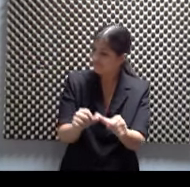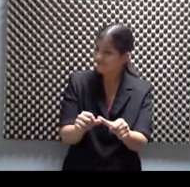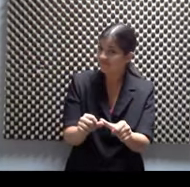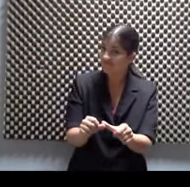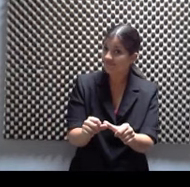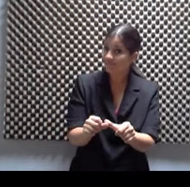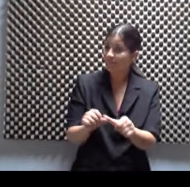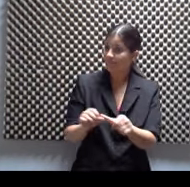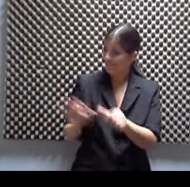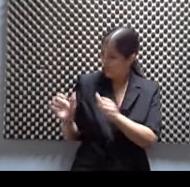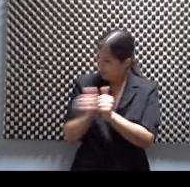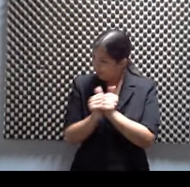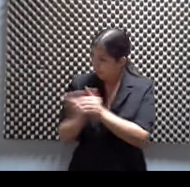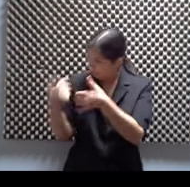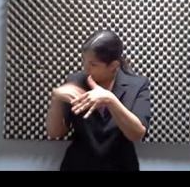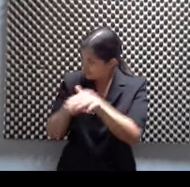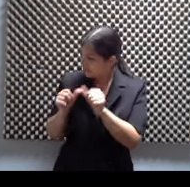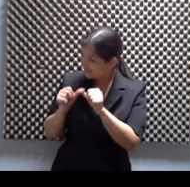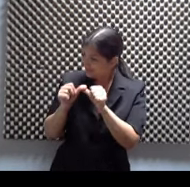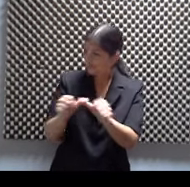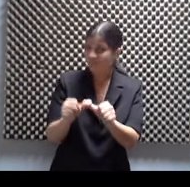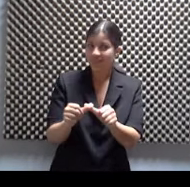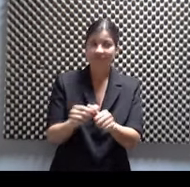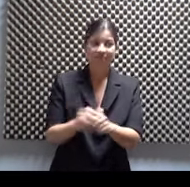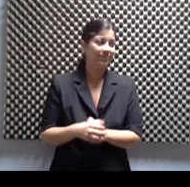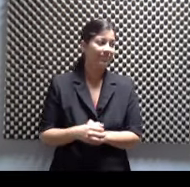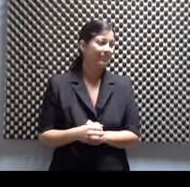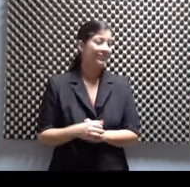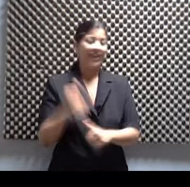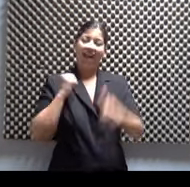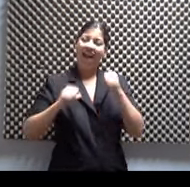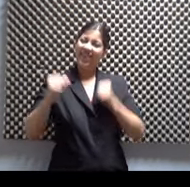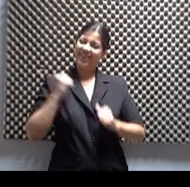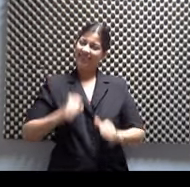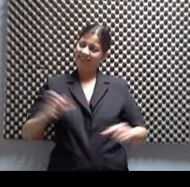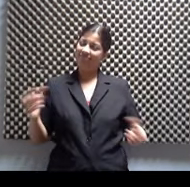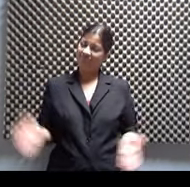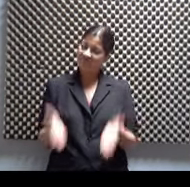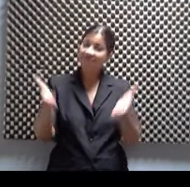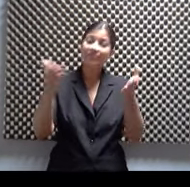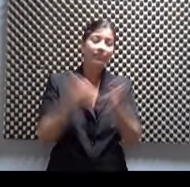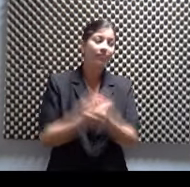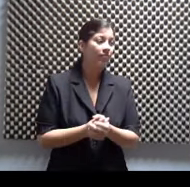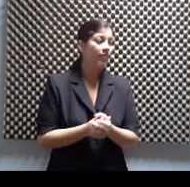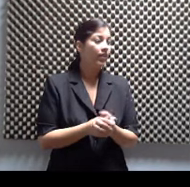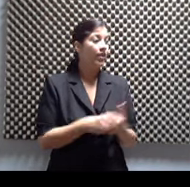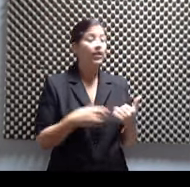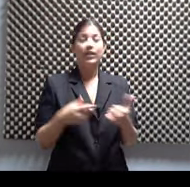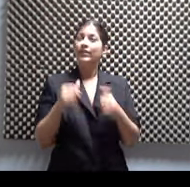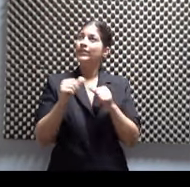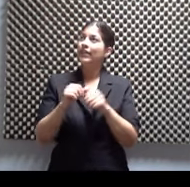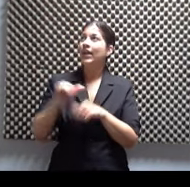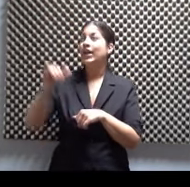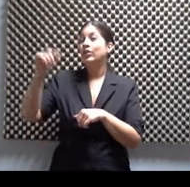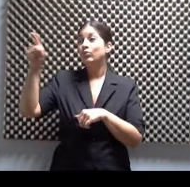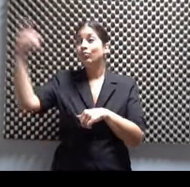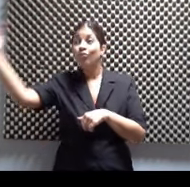las uniones. Sí, que sigan. Que vivan los artes. Exacto. Y que sigas llegando de Iowa para acá, trayendo todo lo